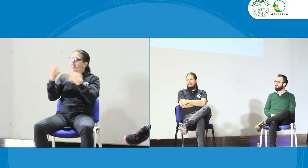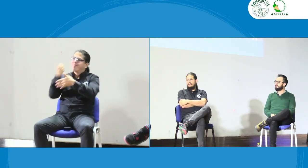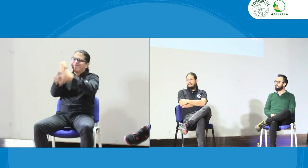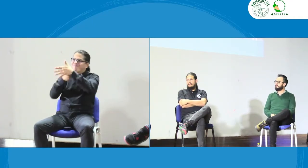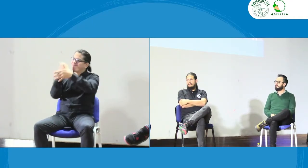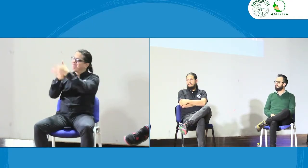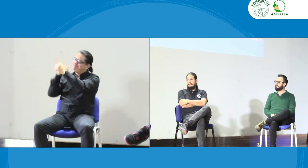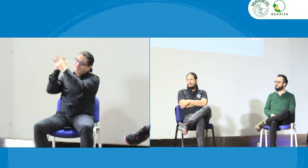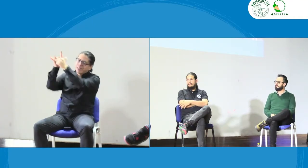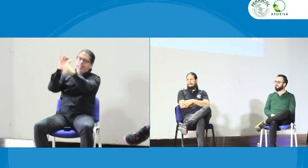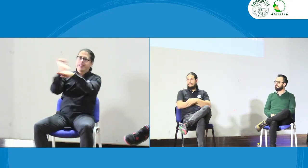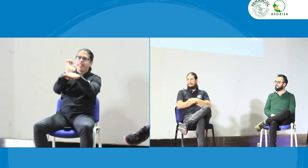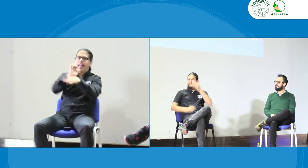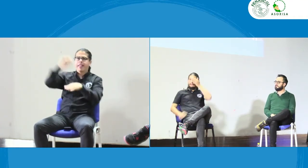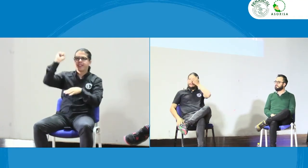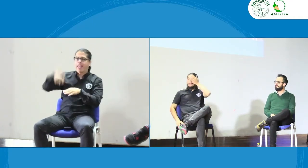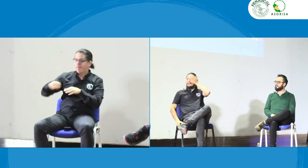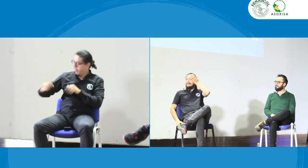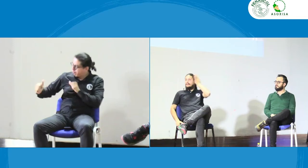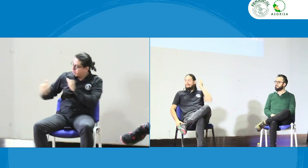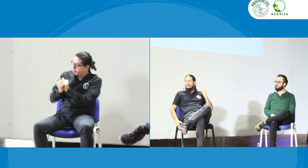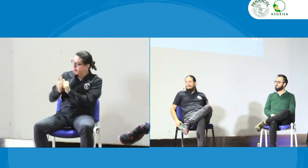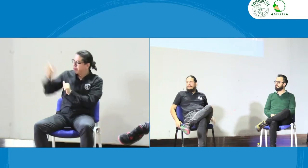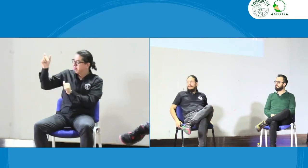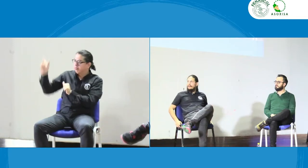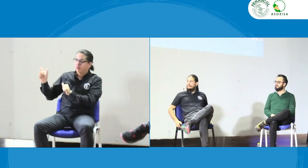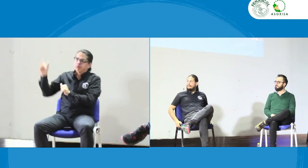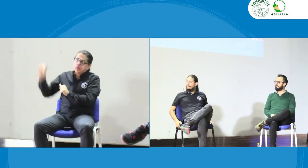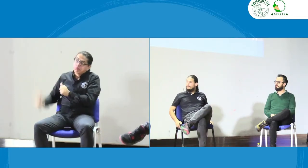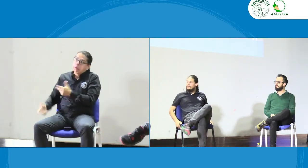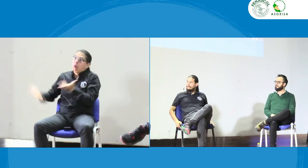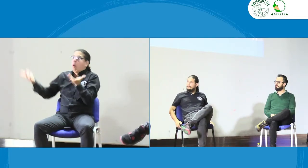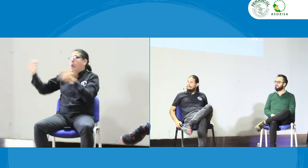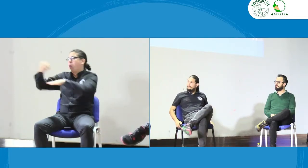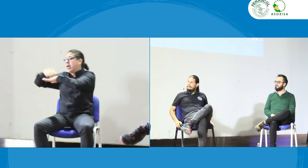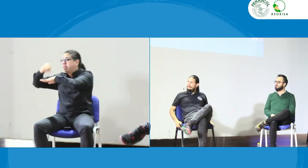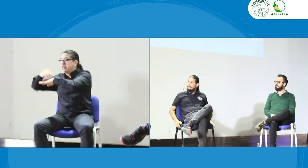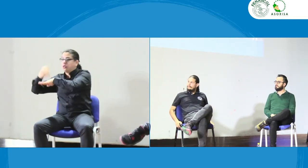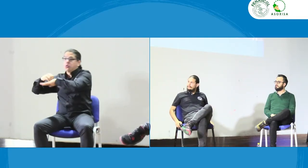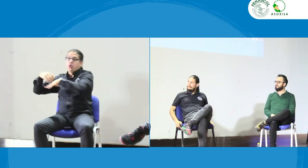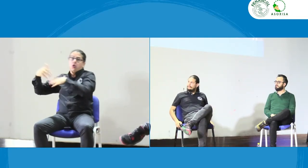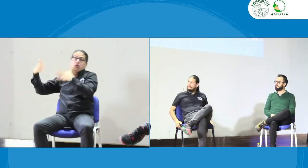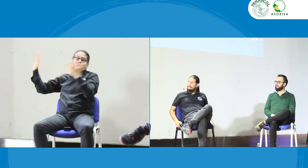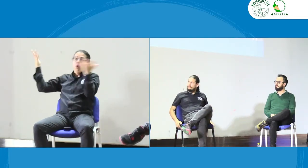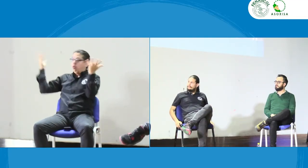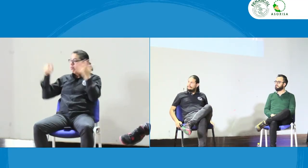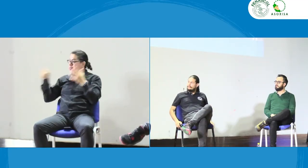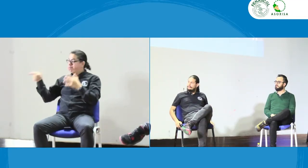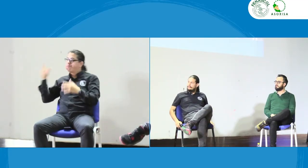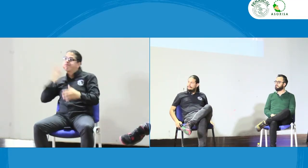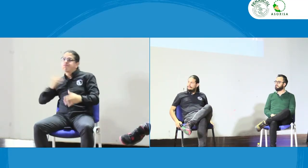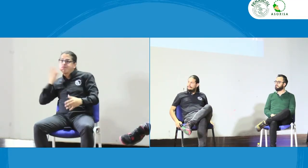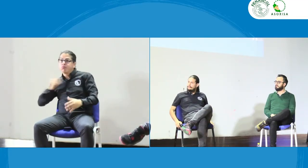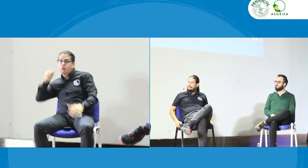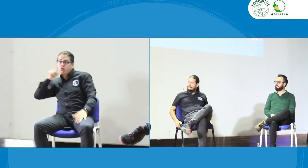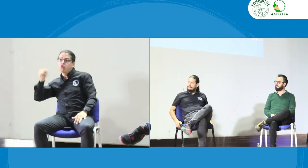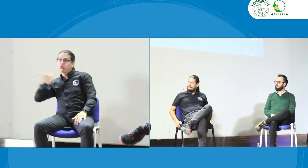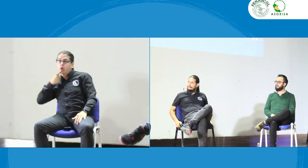cuenta pues no tenían estas habilidades estas competencias y se debe hacer esa incidencia de que las organizaciones